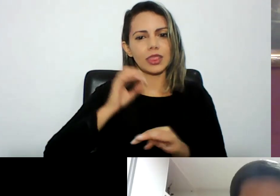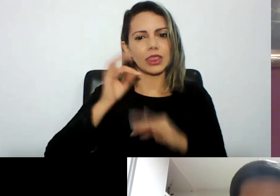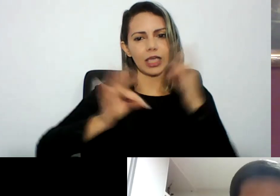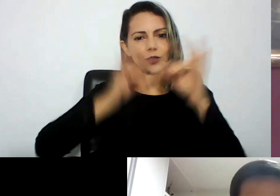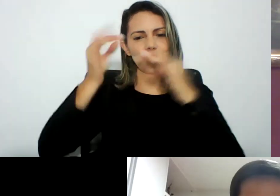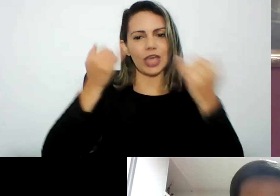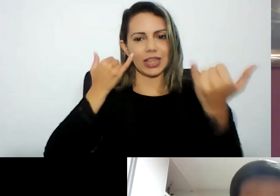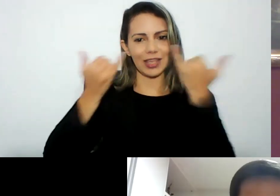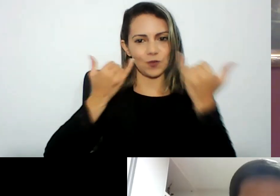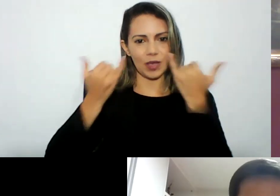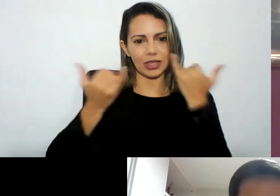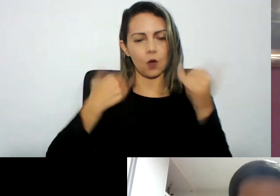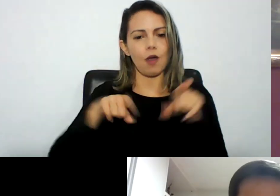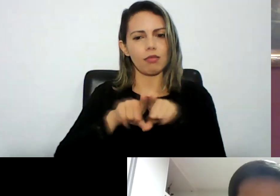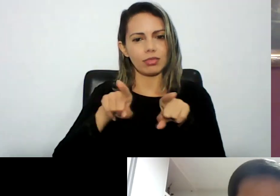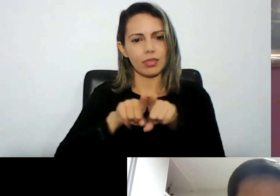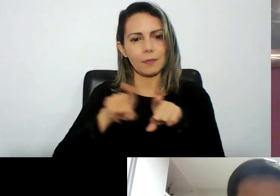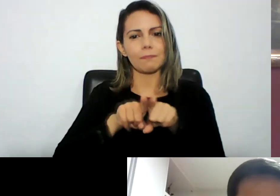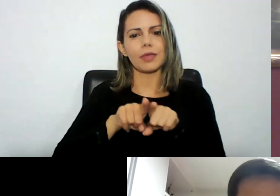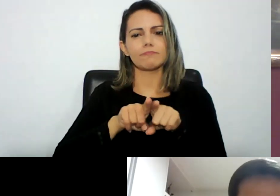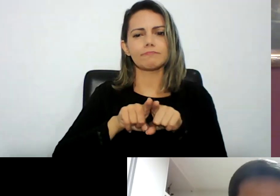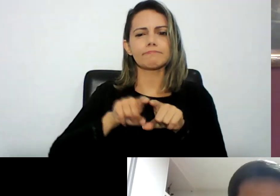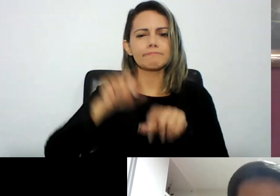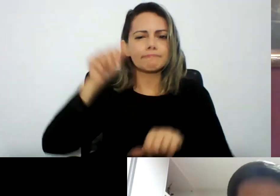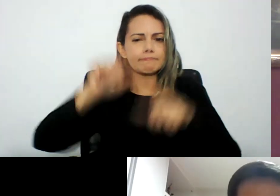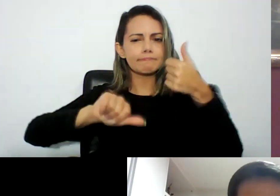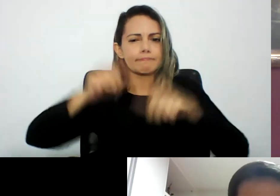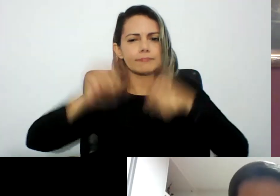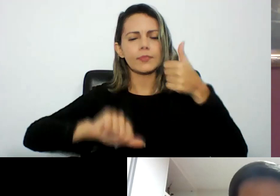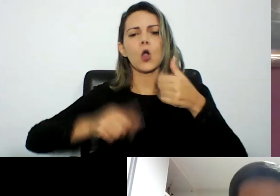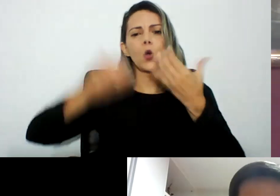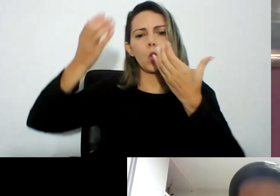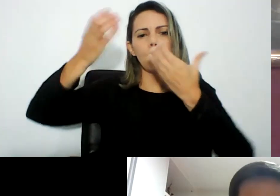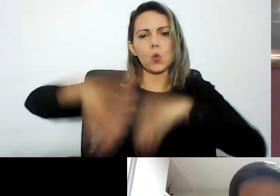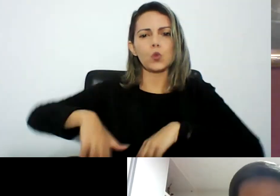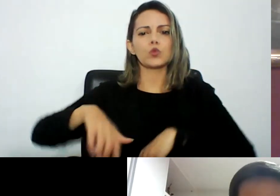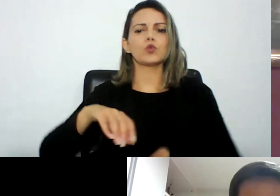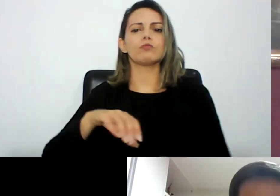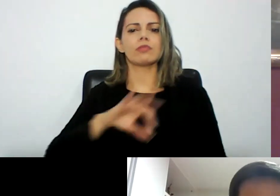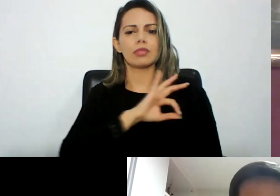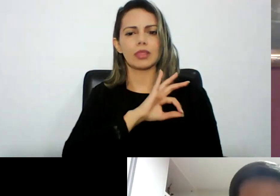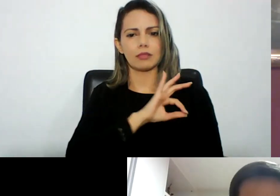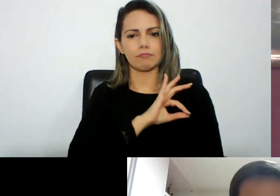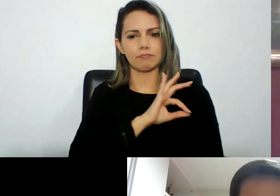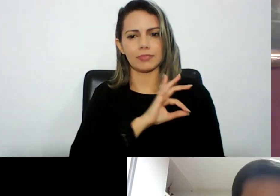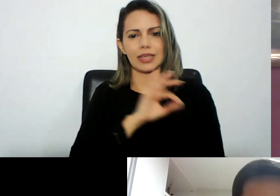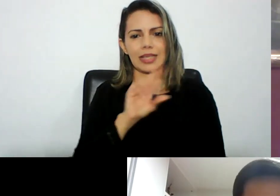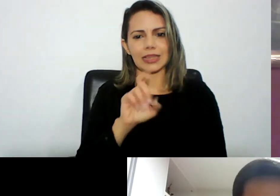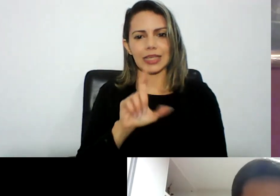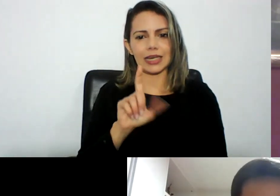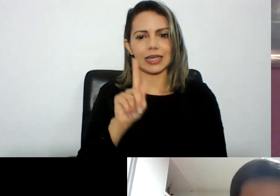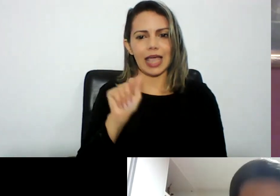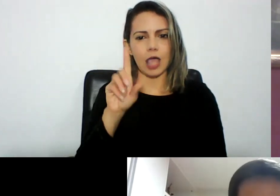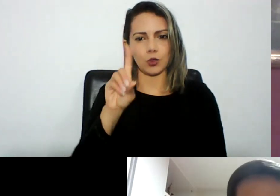é também examinador do concurso para delegado de polícia da PCS aqui do Rio então com a maior